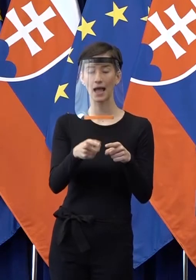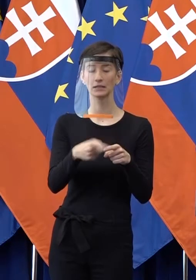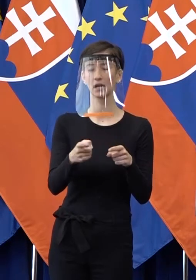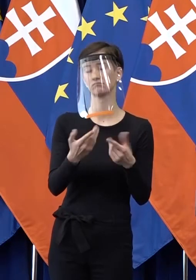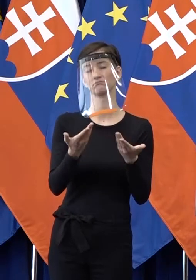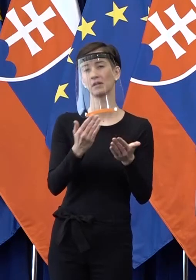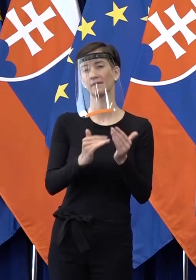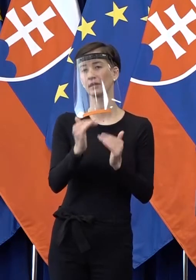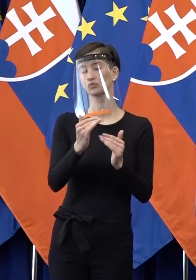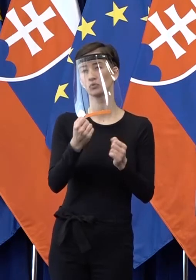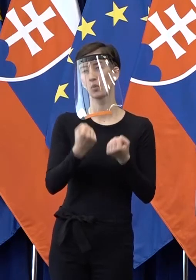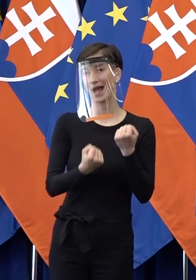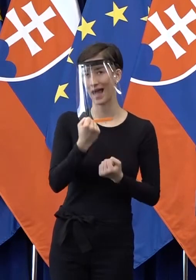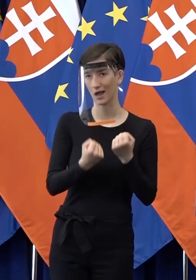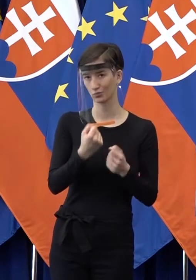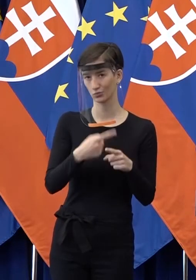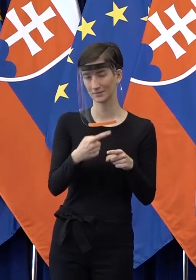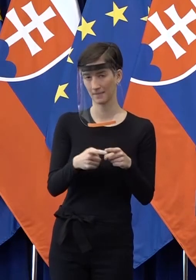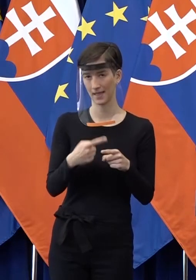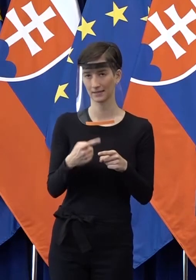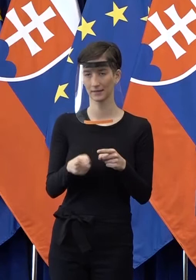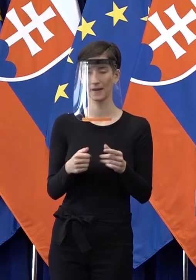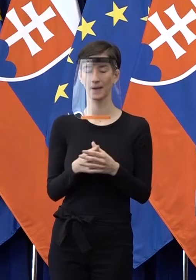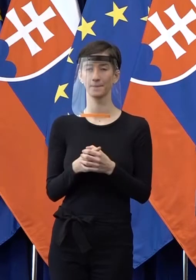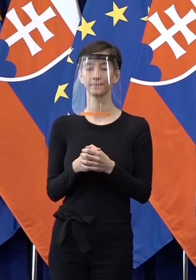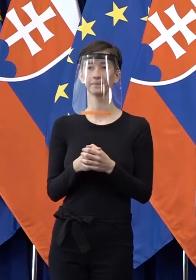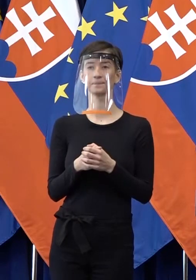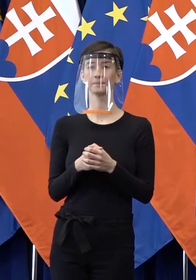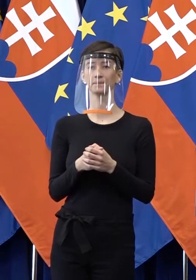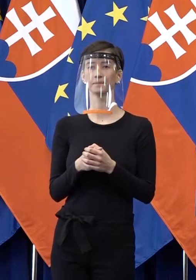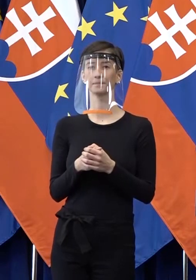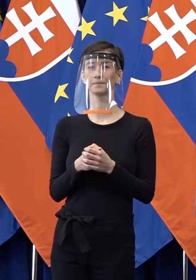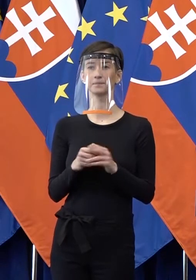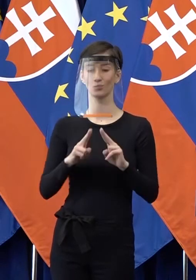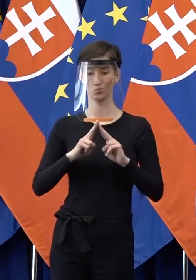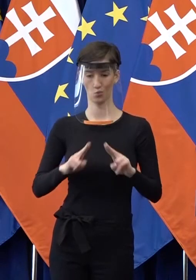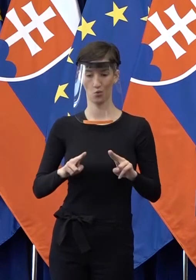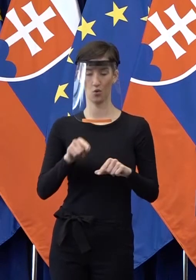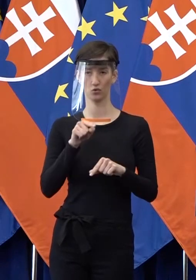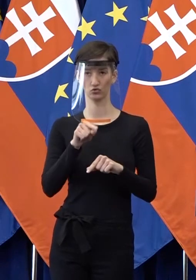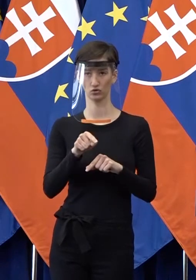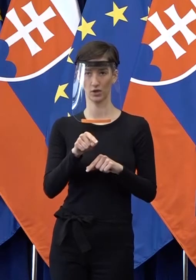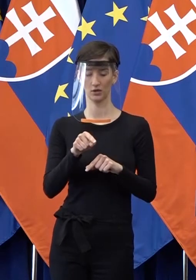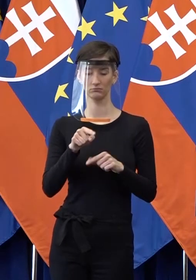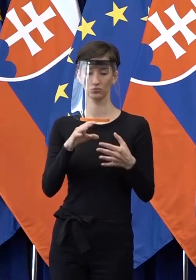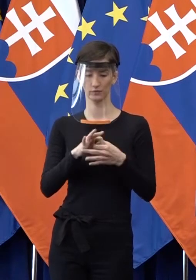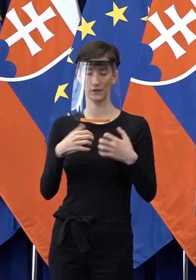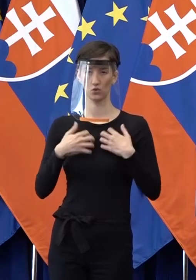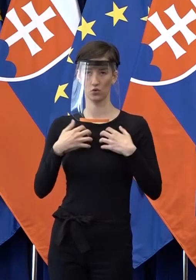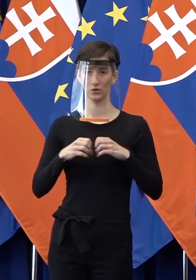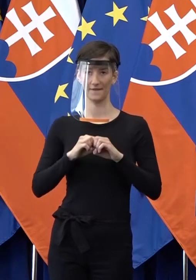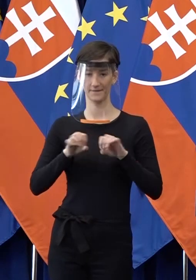kúpilo prostredníctvo leasingovej spoločnosti, môže v dôsledku krízy, koronakrízy,